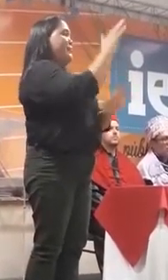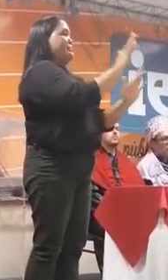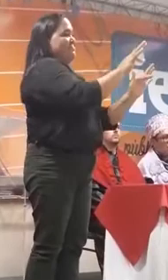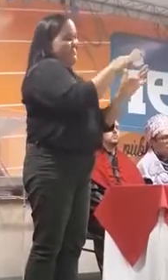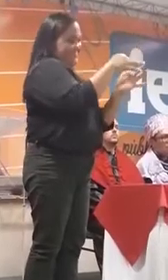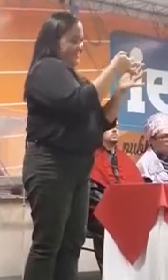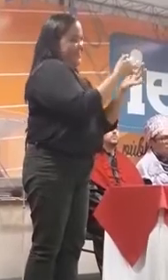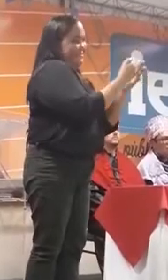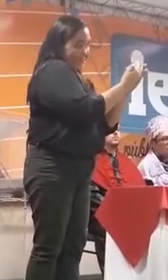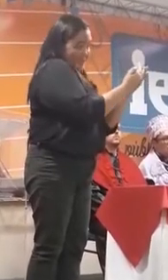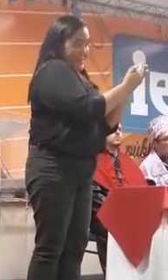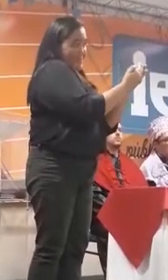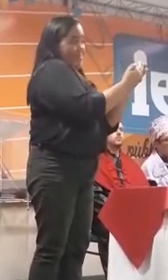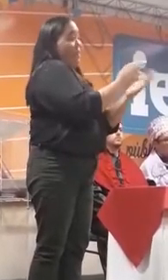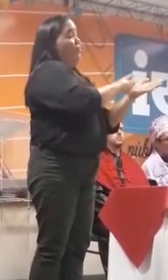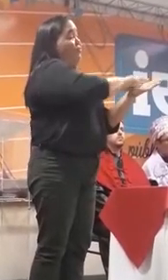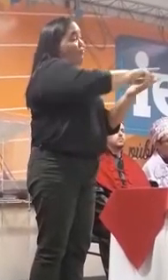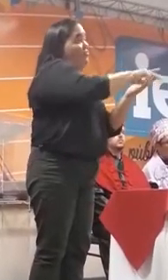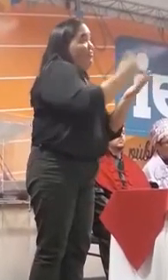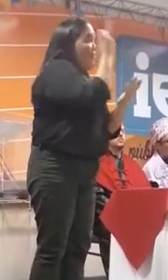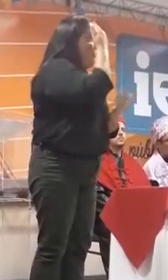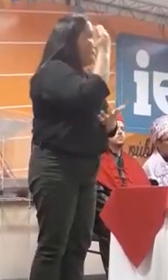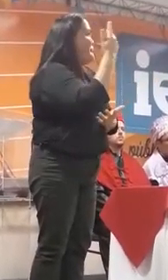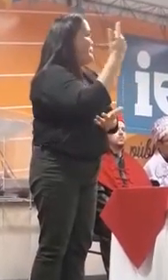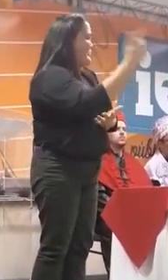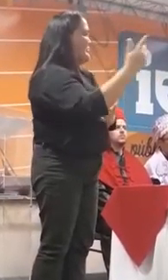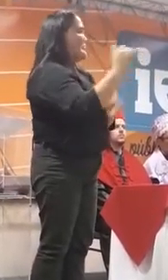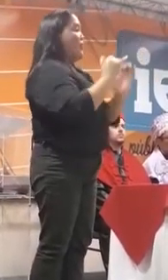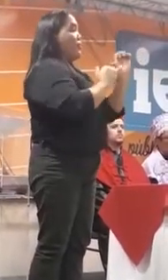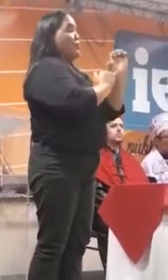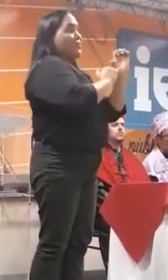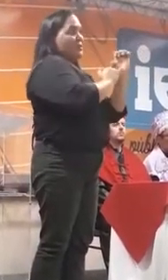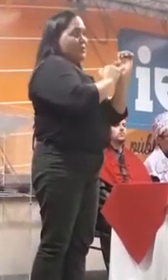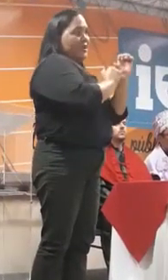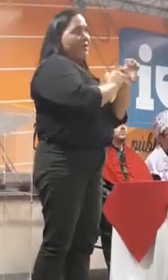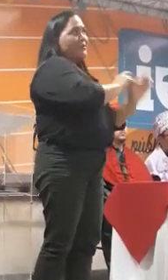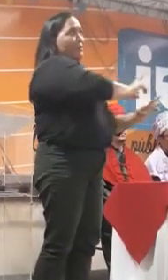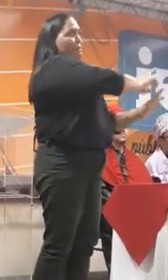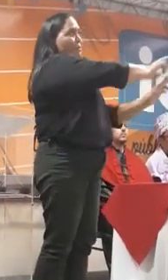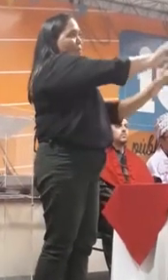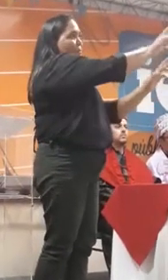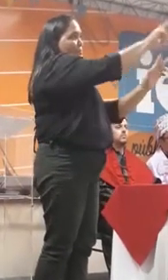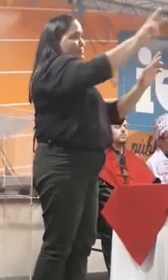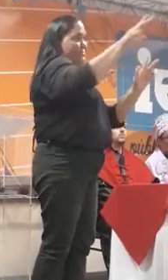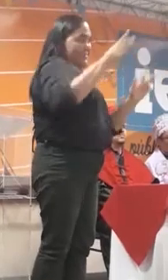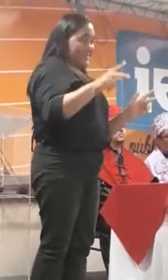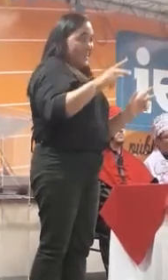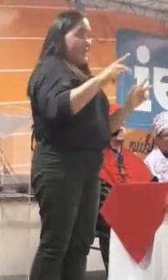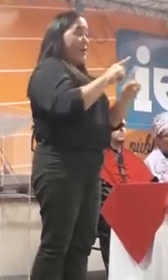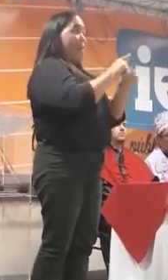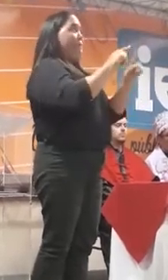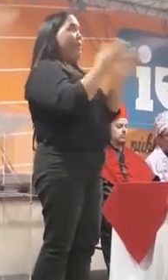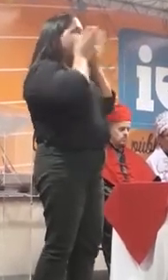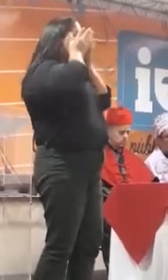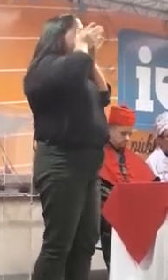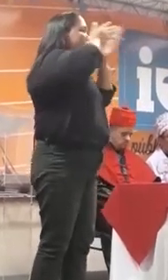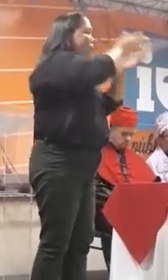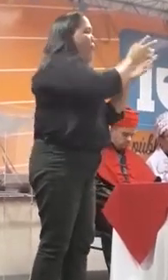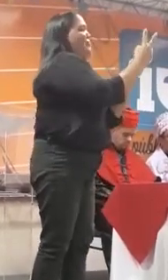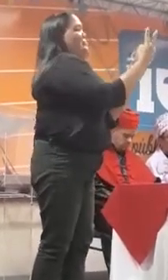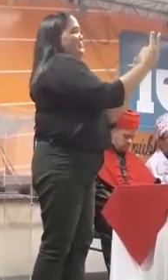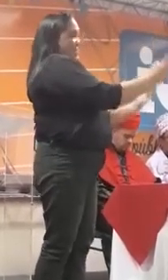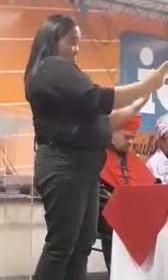IEMA são parecidas, outras diferentes, mas todas com o mesmo foco, que é ter uma educação de qualidade,